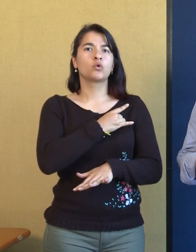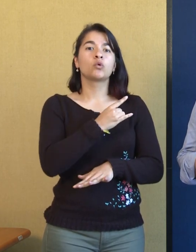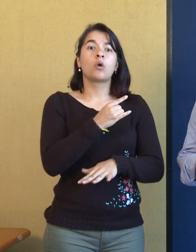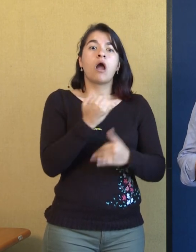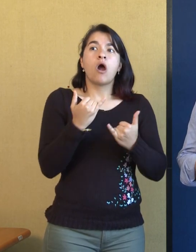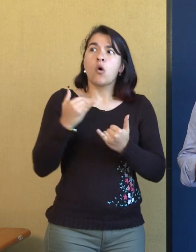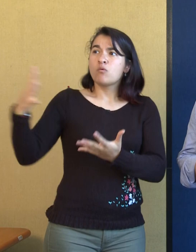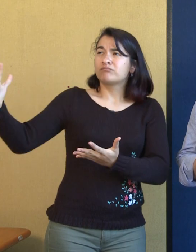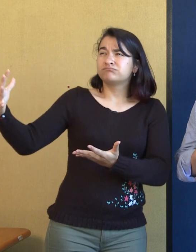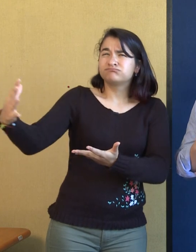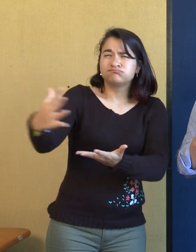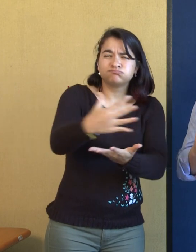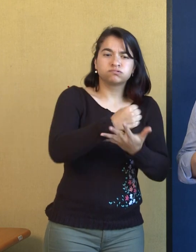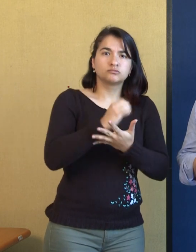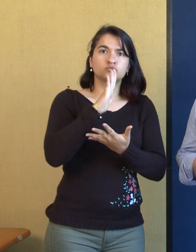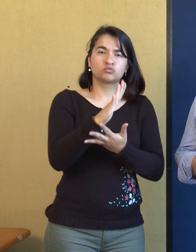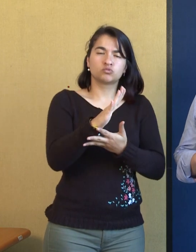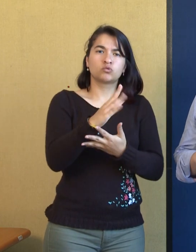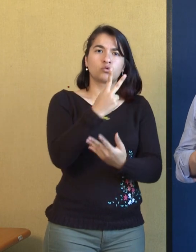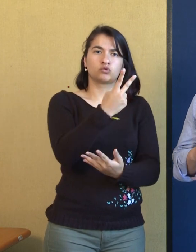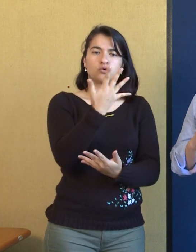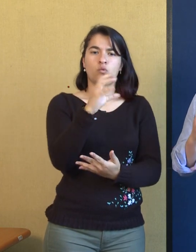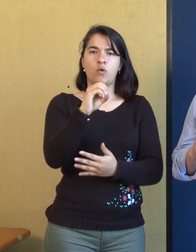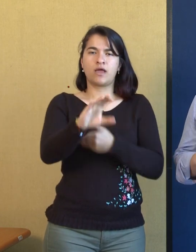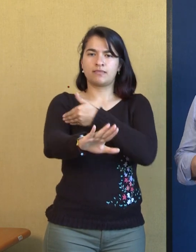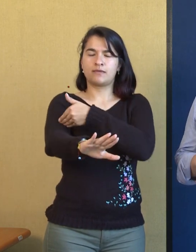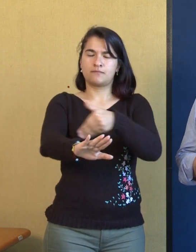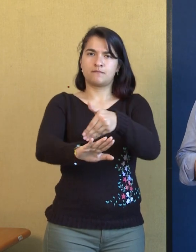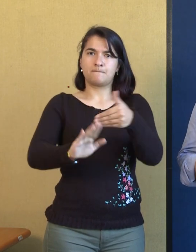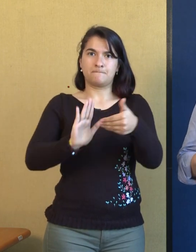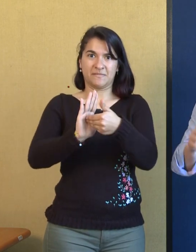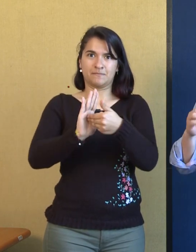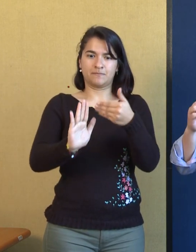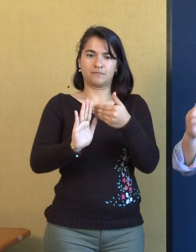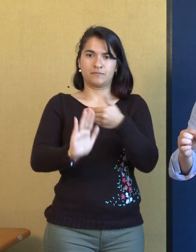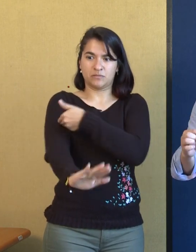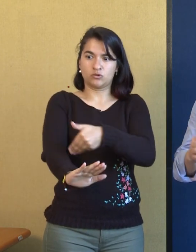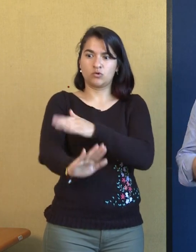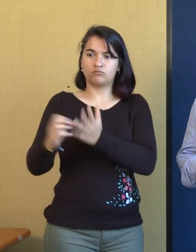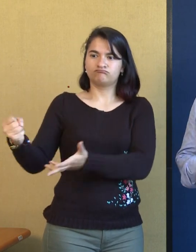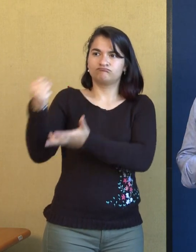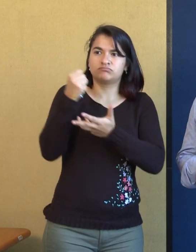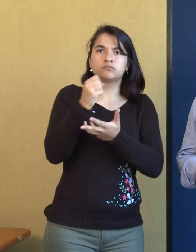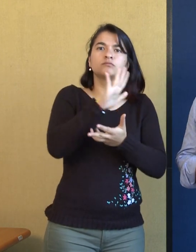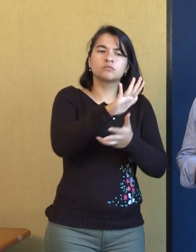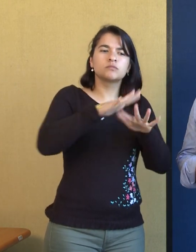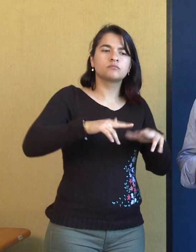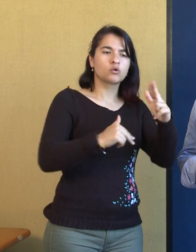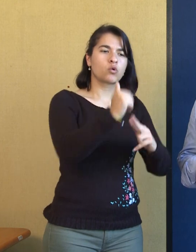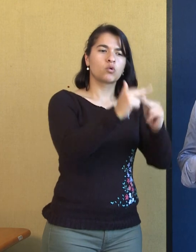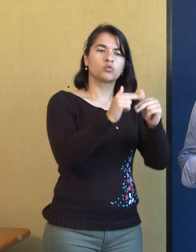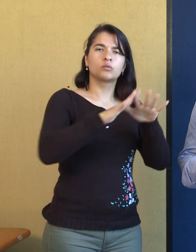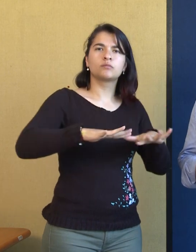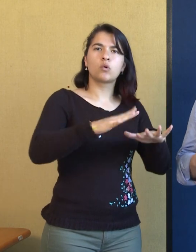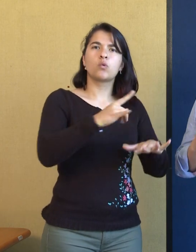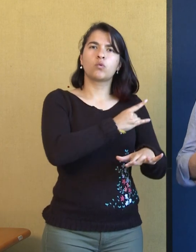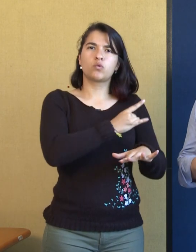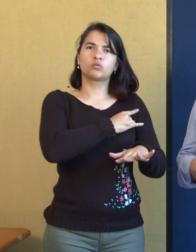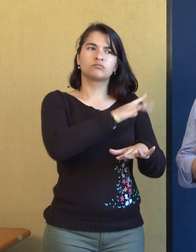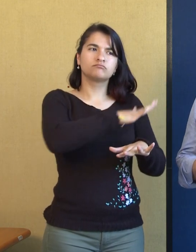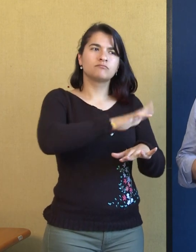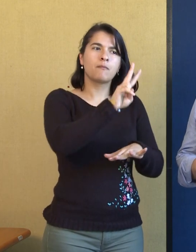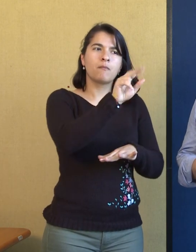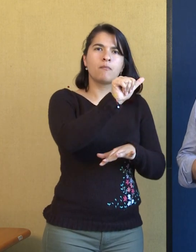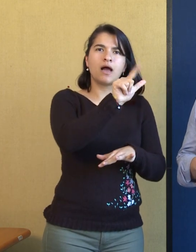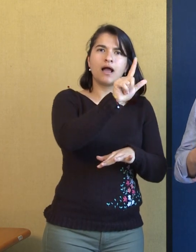mil millones de pesos para generar el proceso de Balmaría, del cual a la fecha tenemos 25 mil millones de pesos y